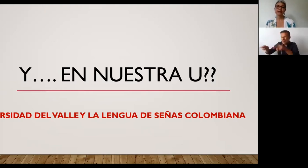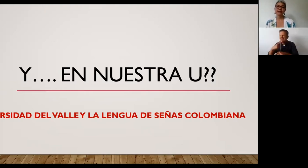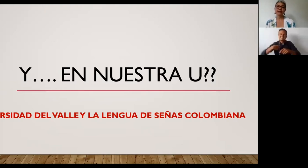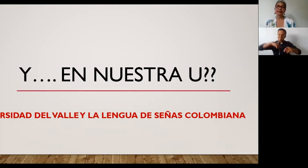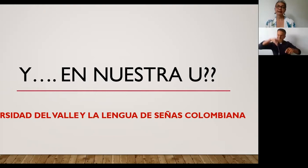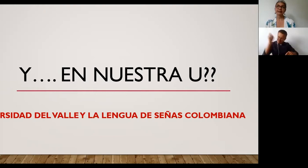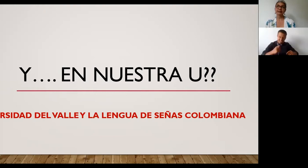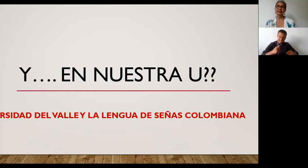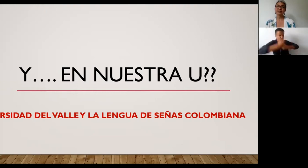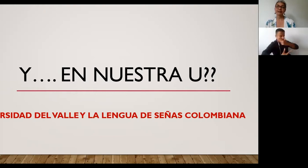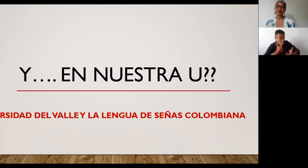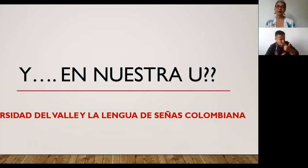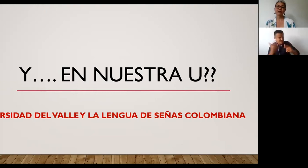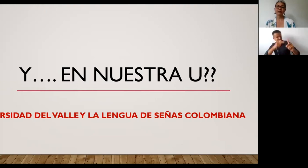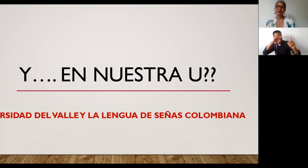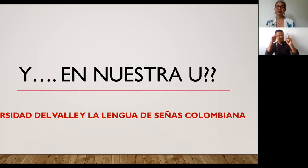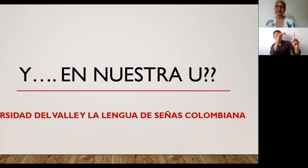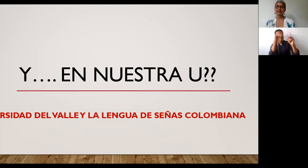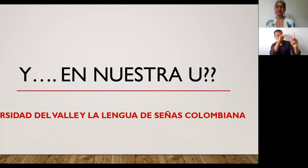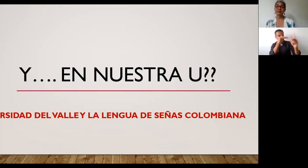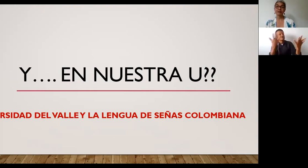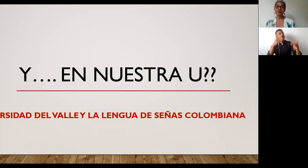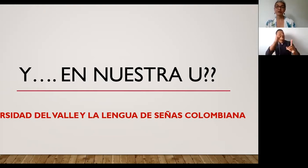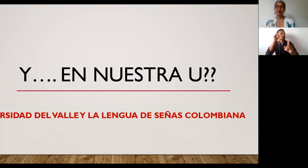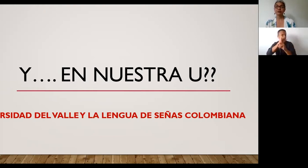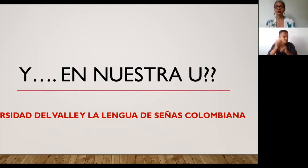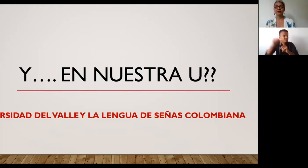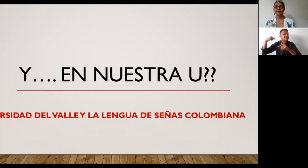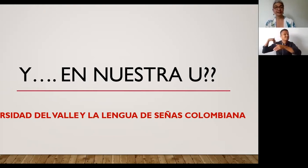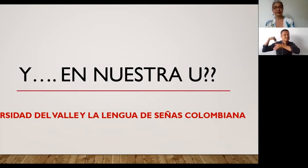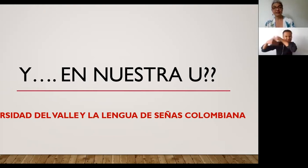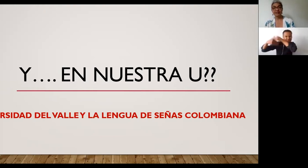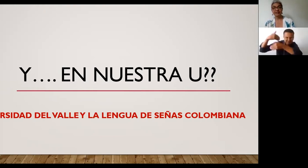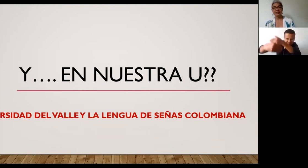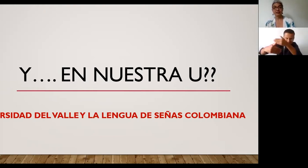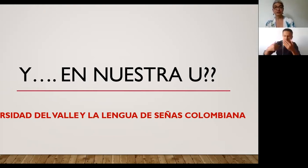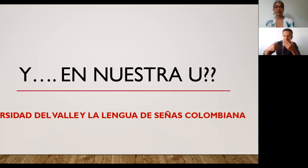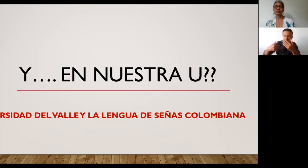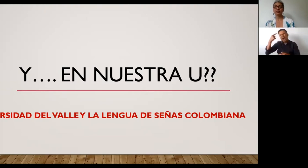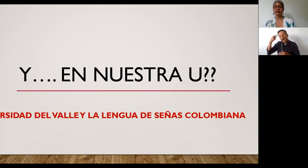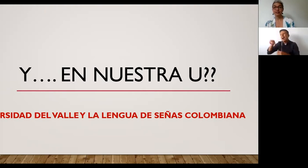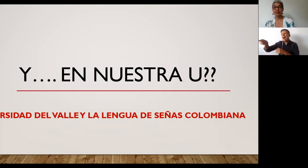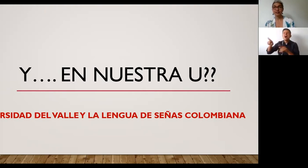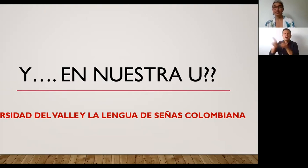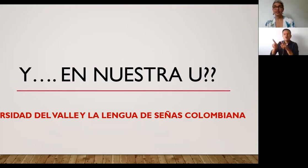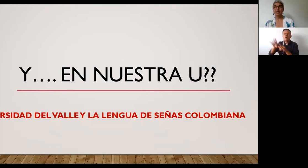a las que se han enfrentado históricamente para que sean vistos no desde la deficiencia no desde la ausencia de